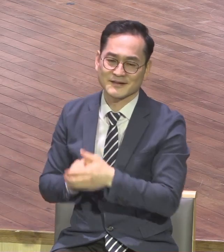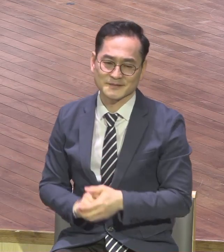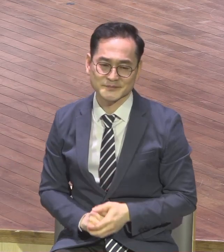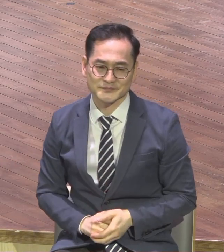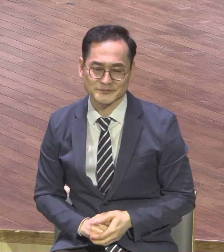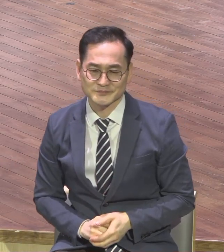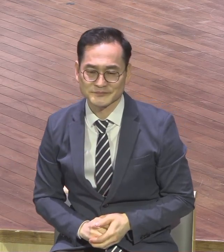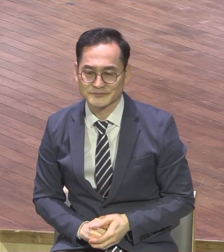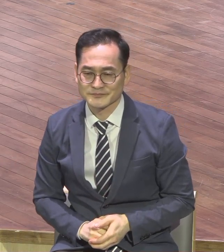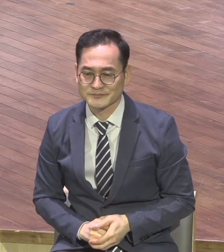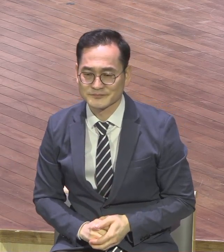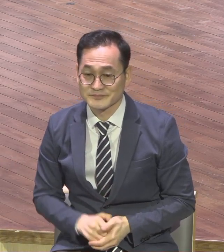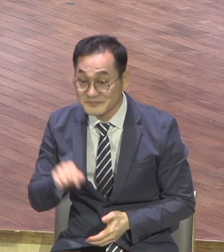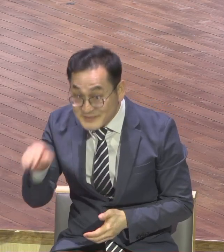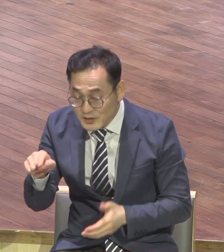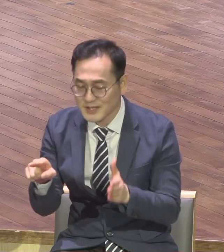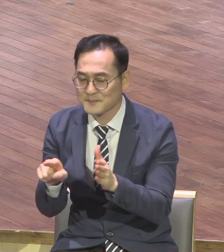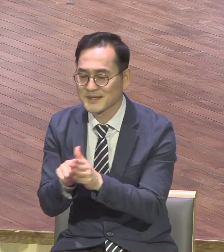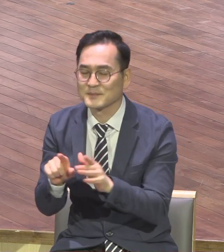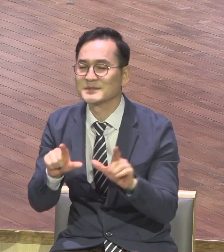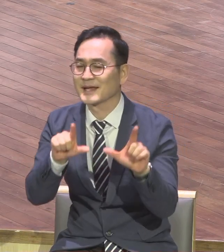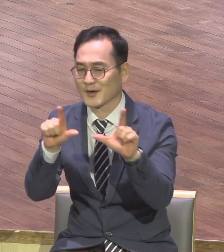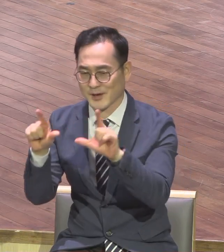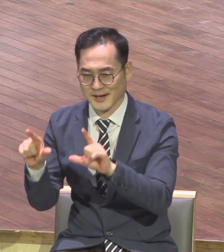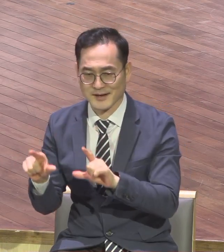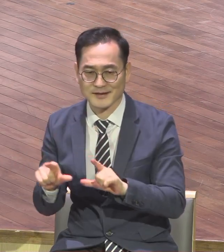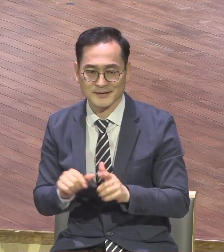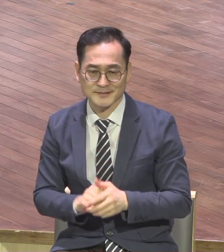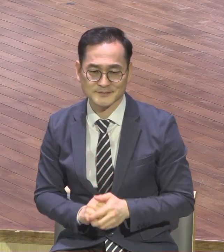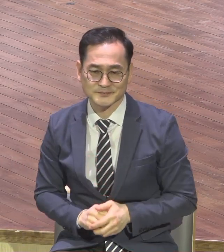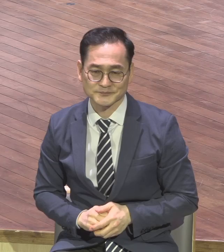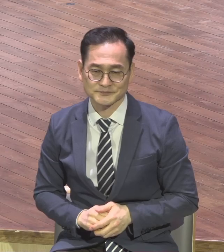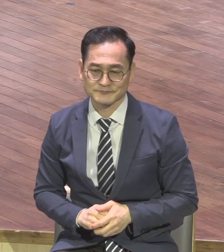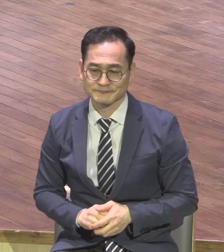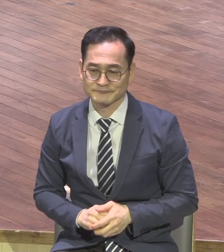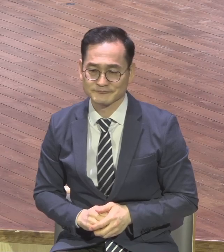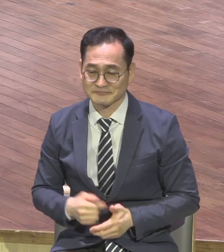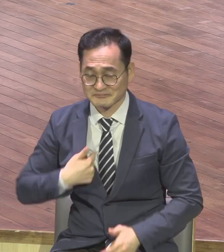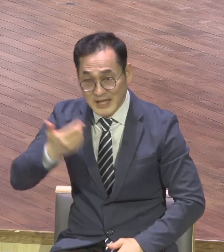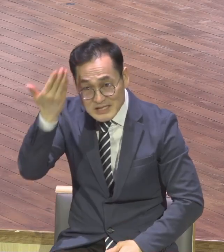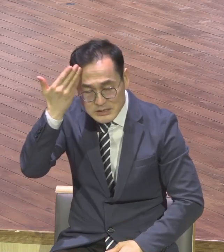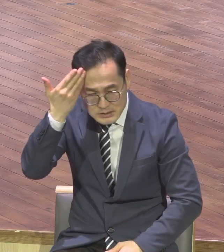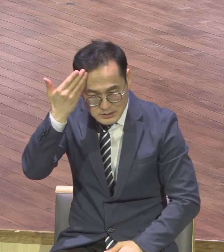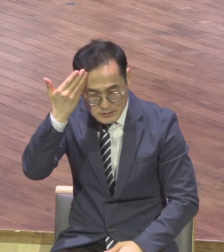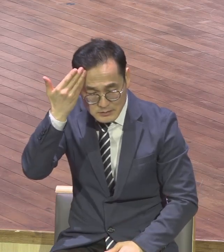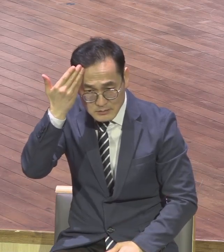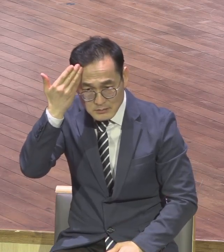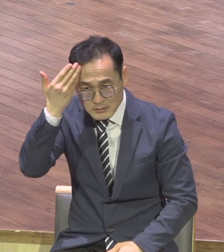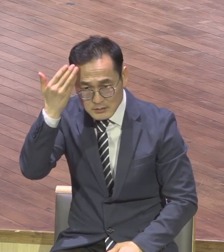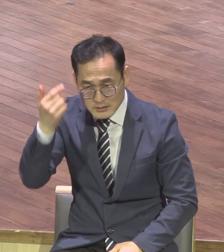신앙생활이라니까요 우리가 알지 못하는 아니 우리 상식으로 이해할 수 없는 내 힘 내 능력이 아니라